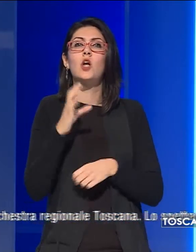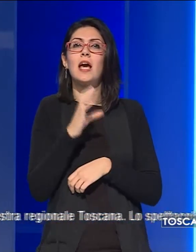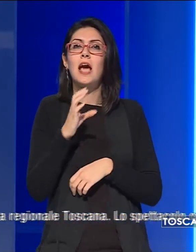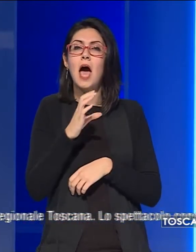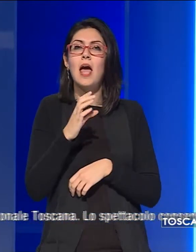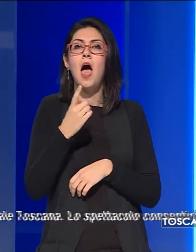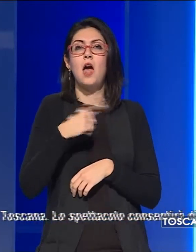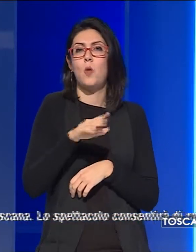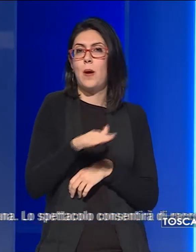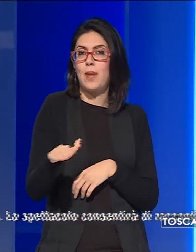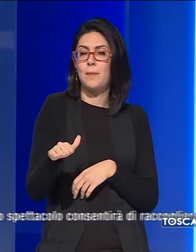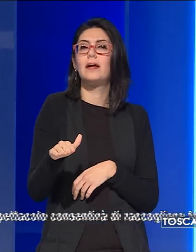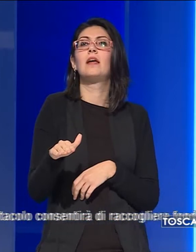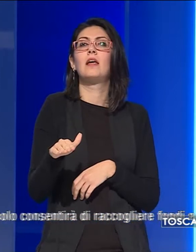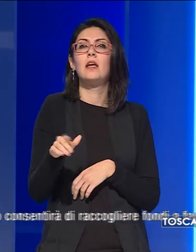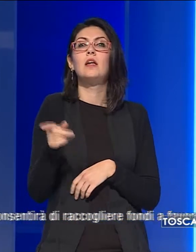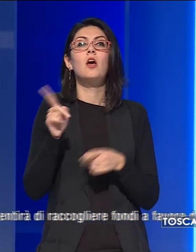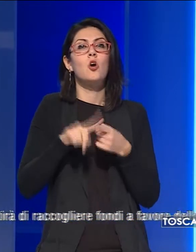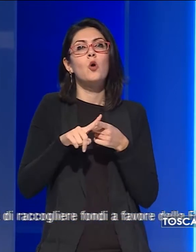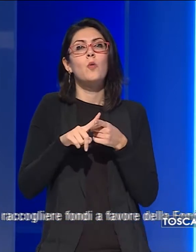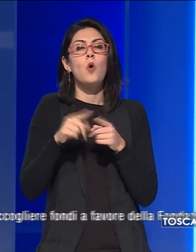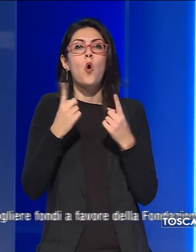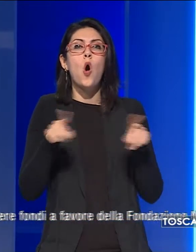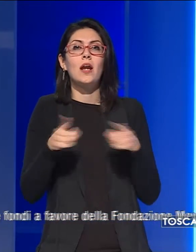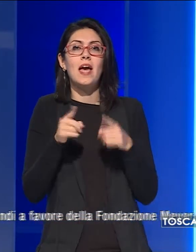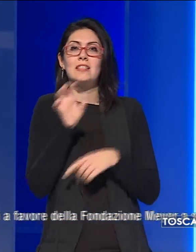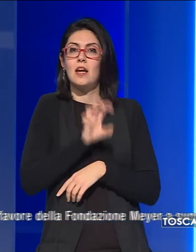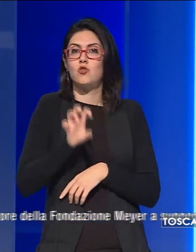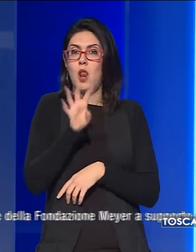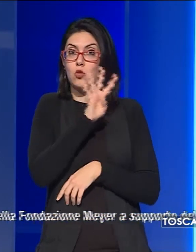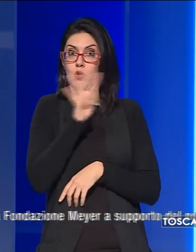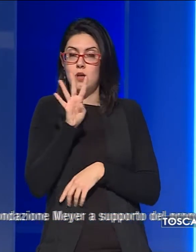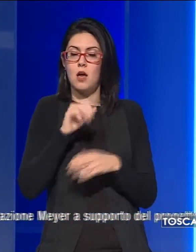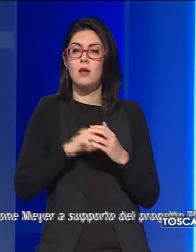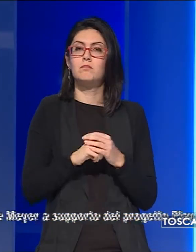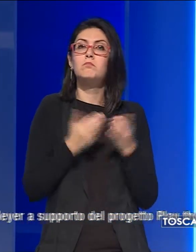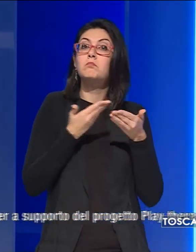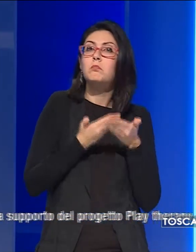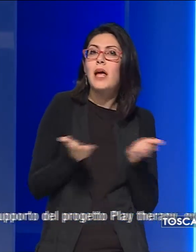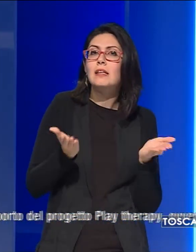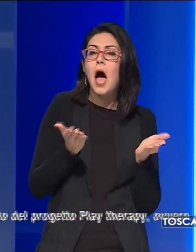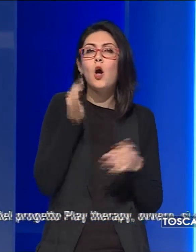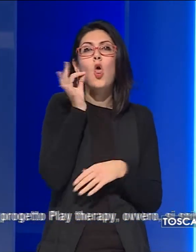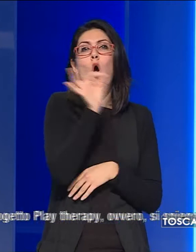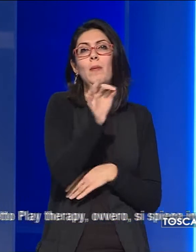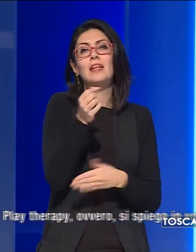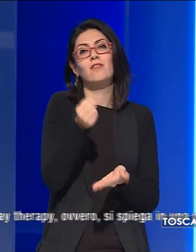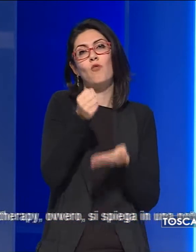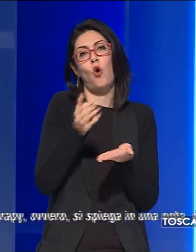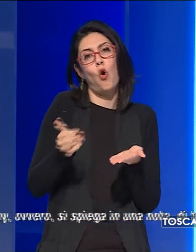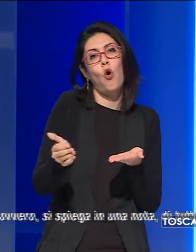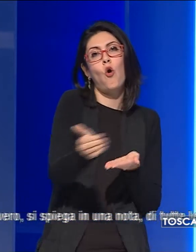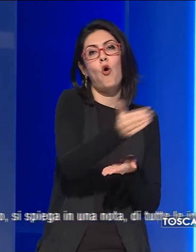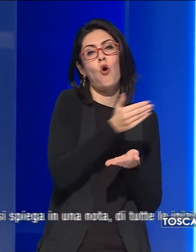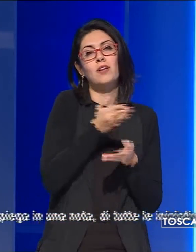Children e dall'Orchestra Regionale Toscana. Lo spettacolo consentirà di raccogliere fondi a